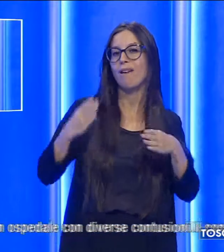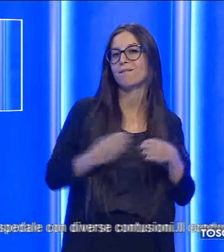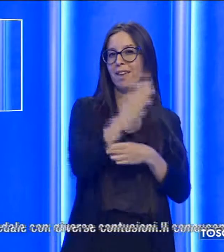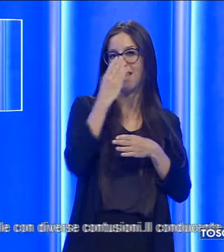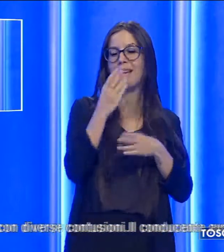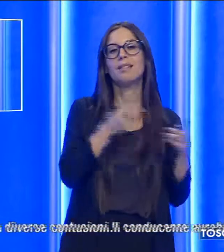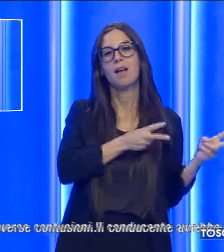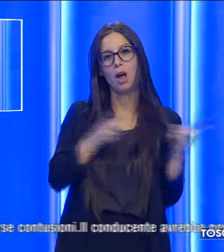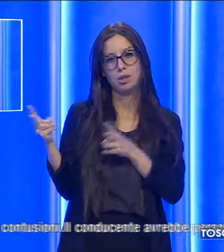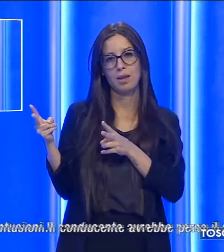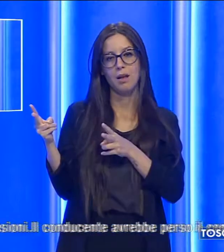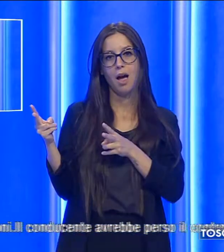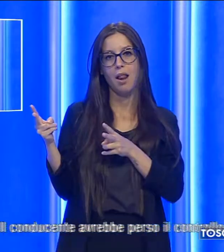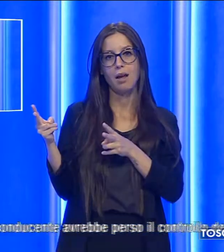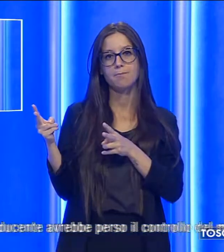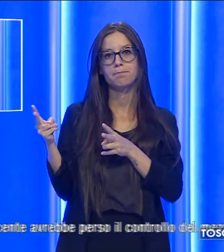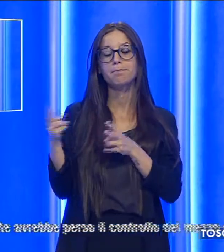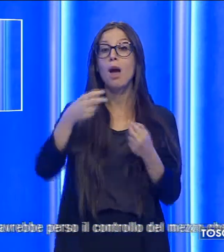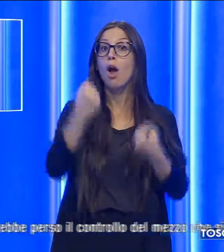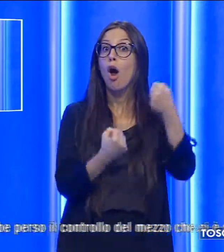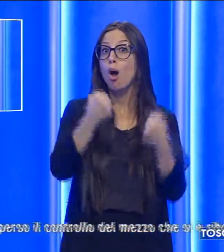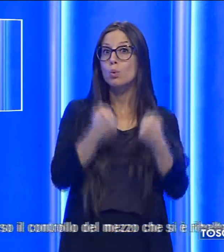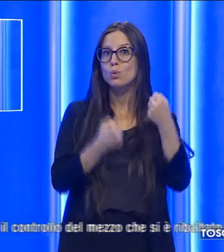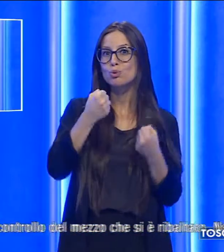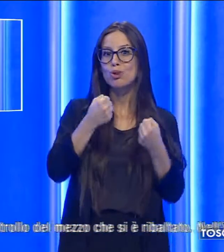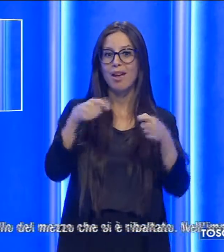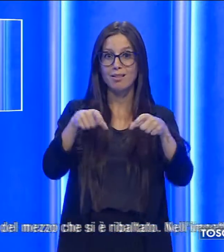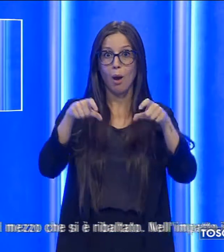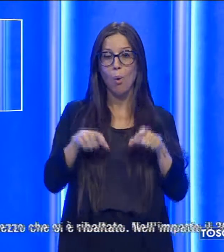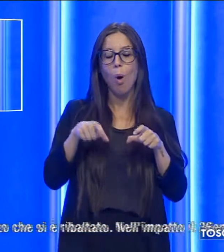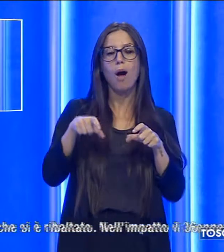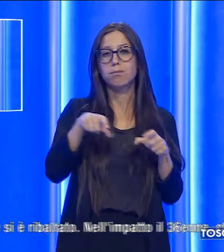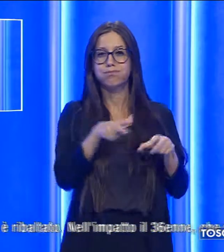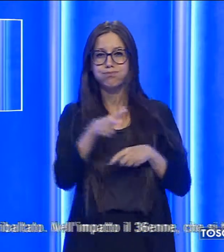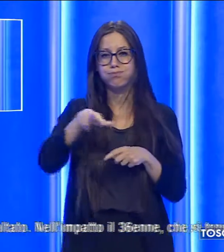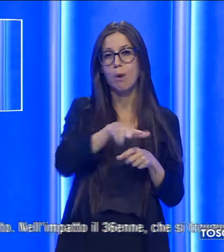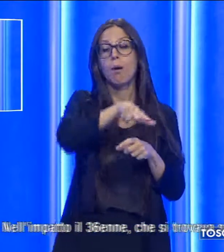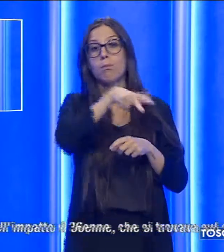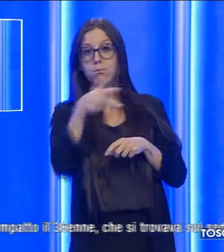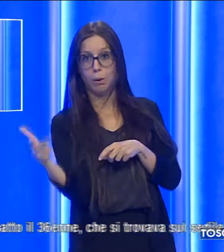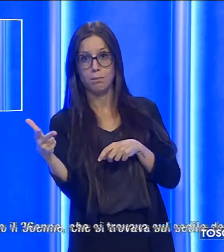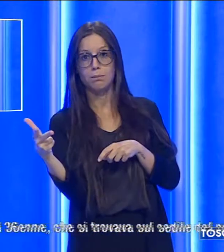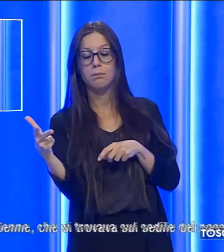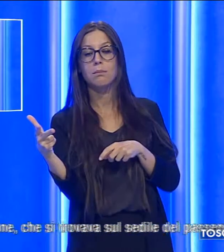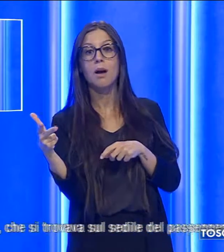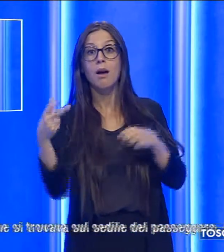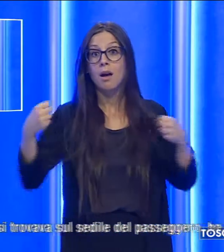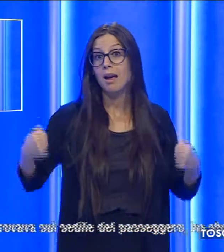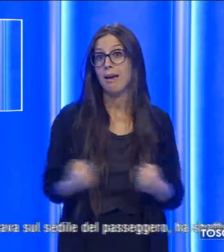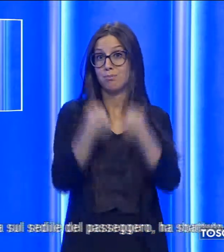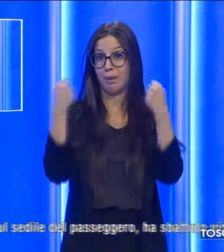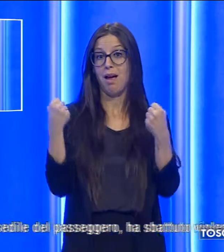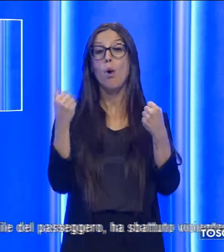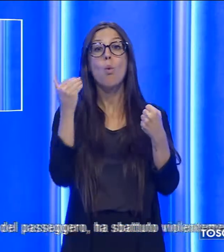contusioni. Il conducente avrebbe perso il contorno del mezzo che si è ribaltato, nell'impatto il